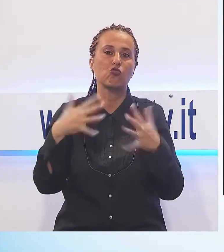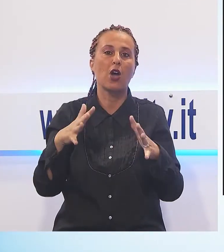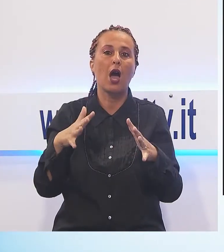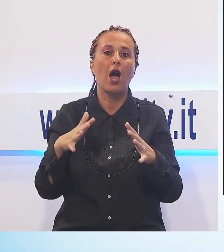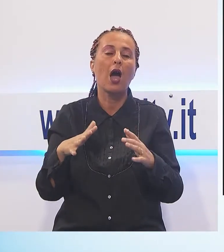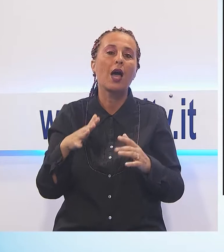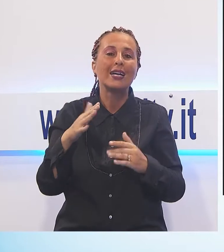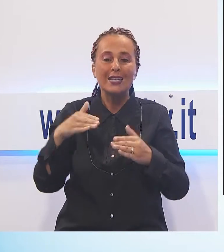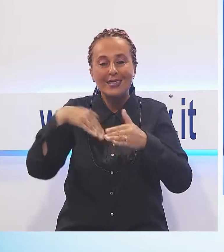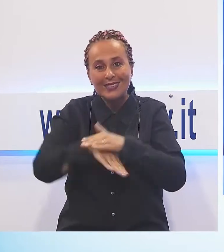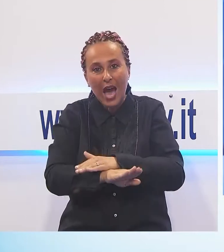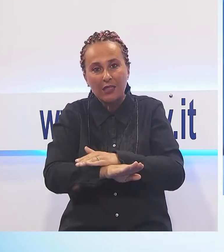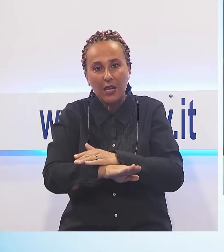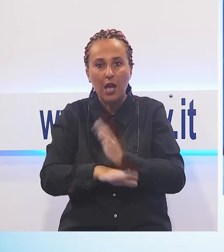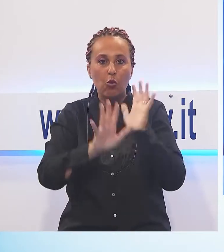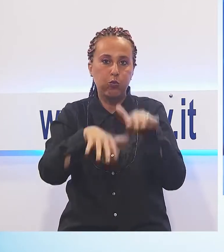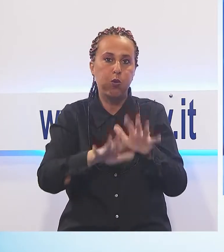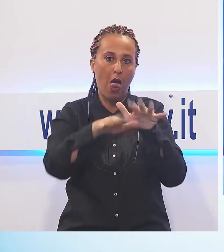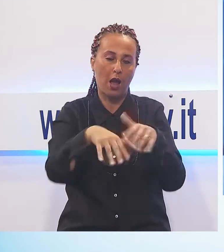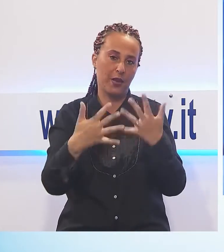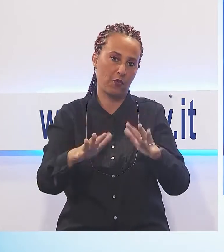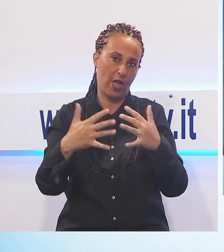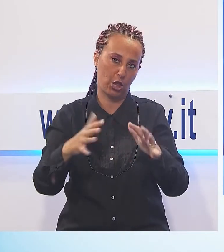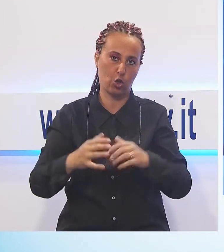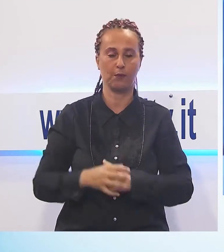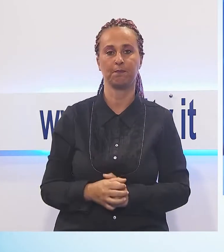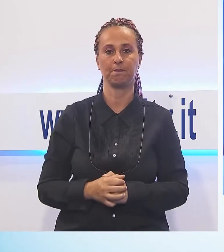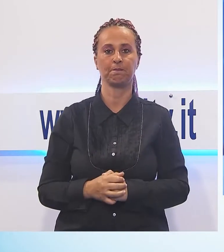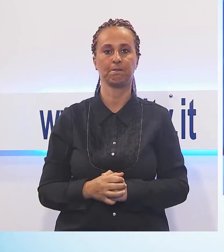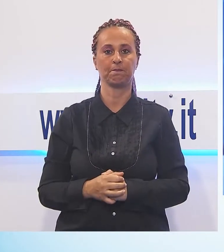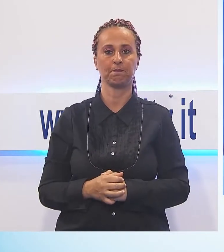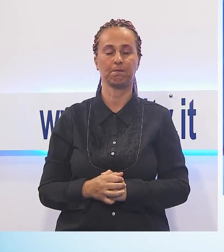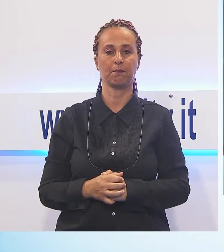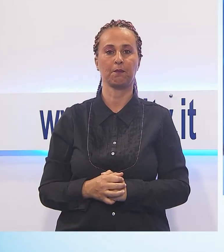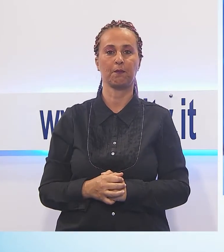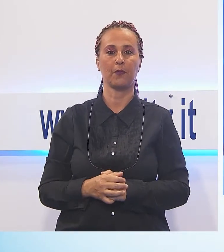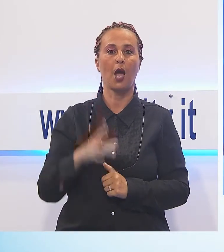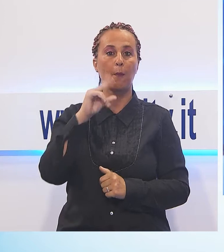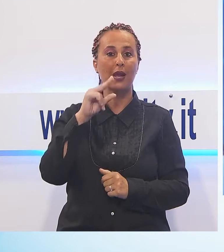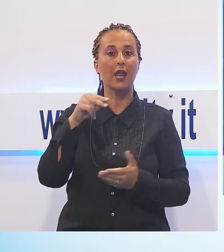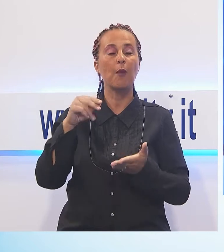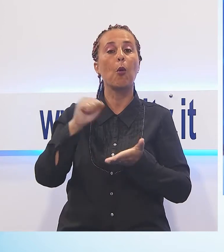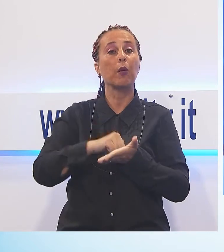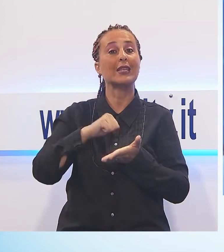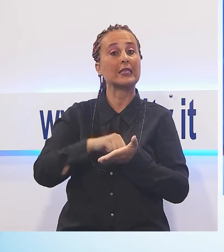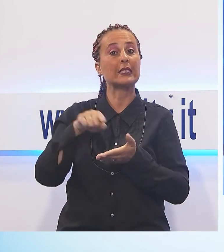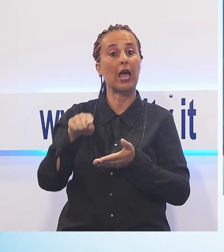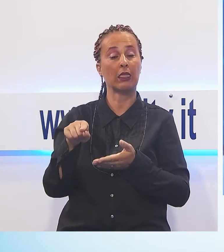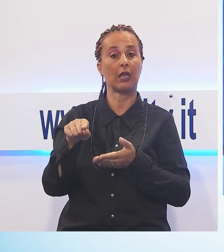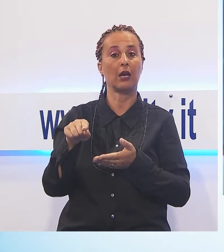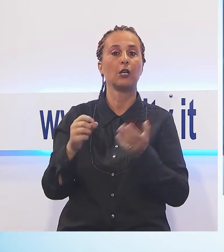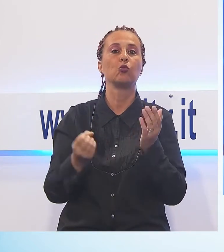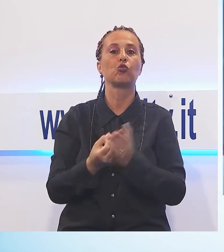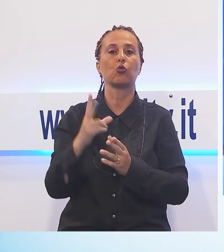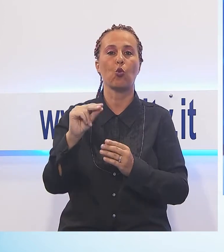diverse zone della città. Andiamo in Versilia, Pietrasanta, dove è stato nominato la nuova squadra